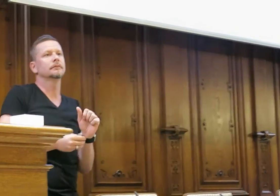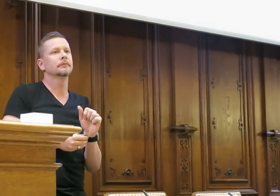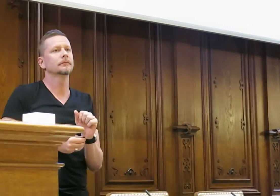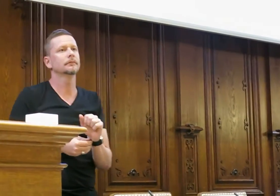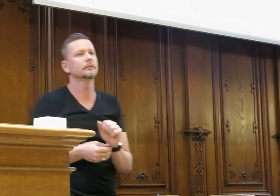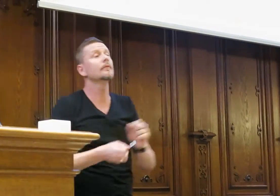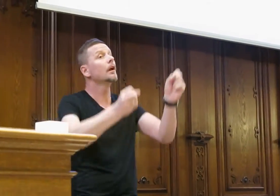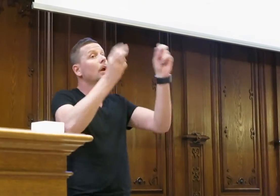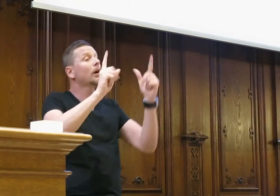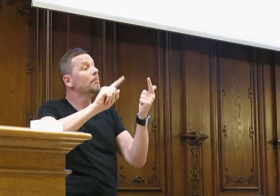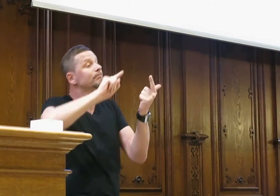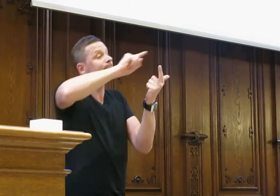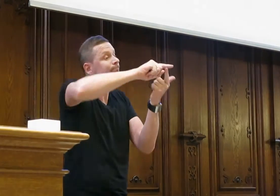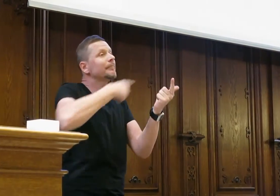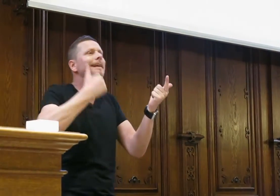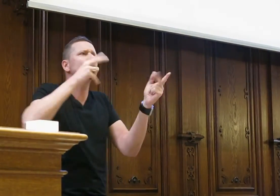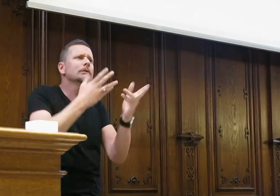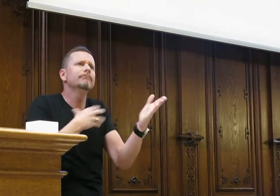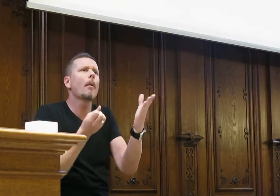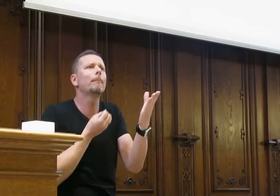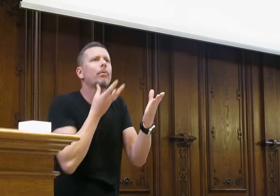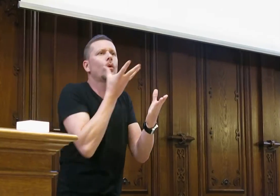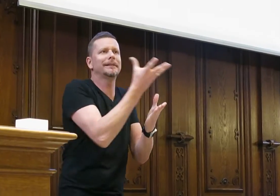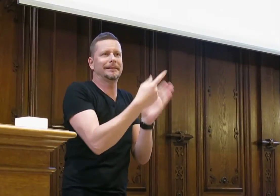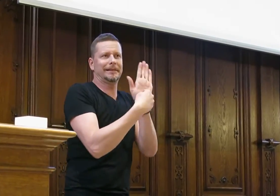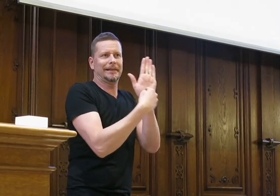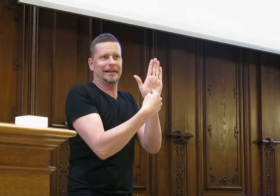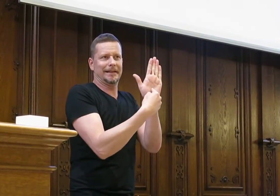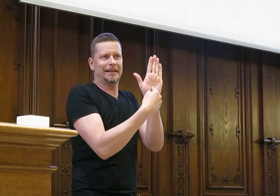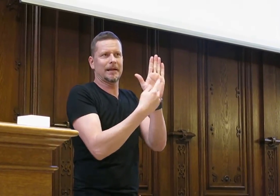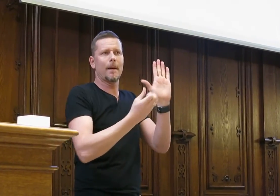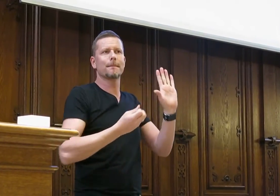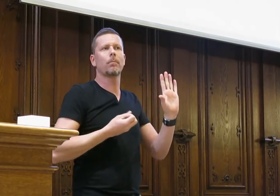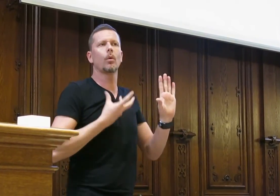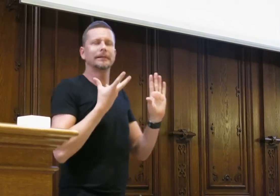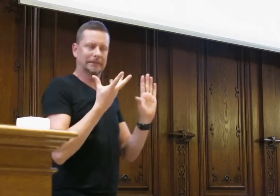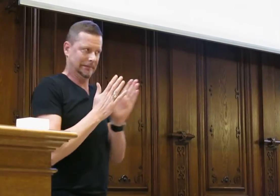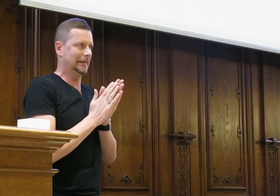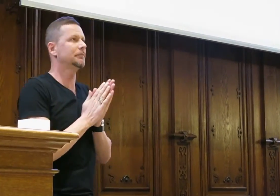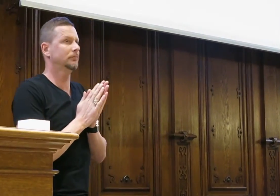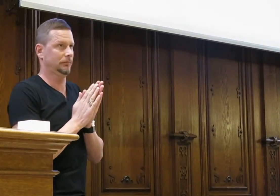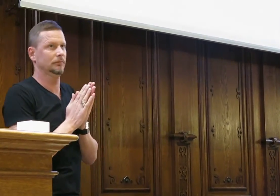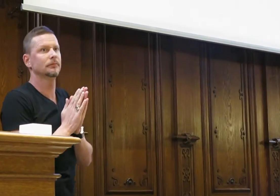Beispiele dafür. Des Weiteren auch einen kleinen poetischen Input.